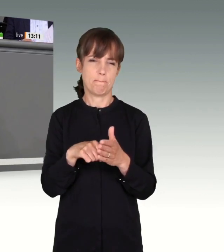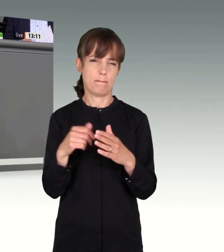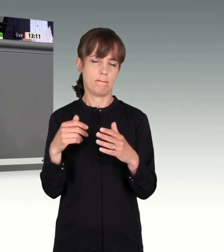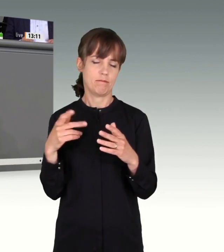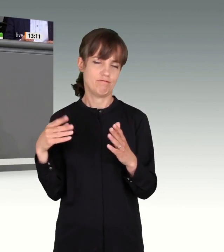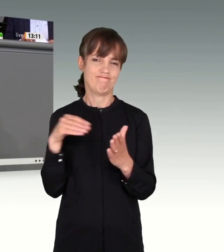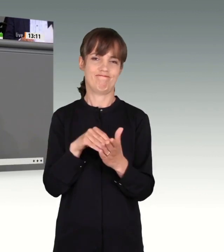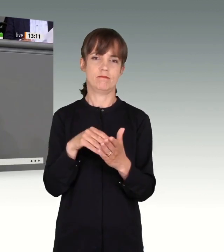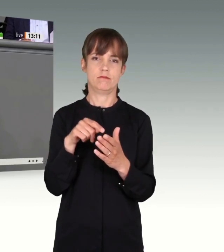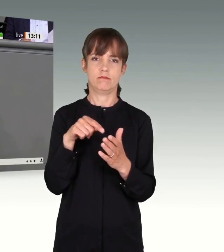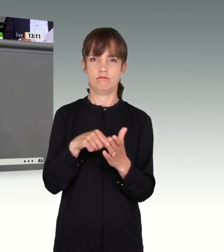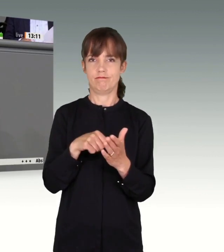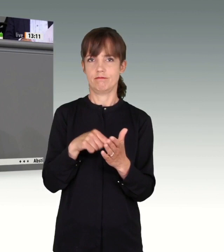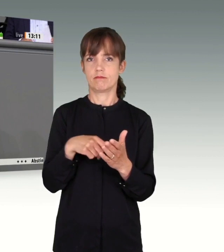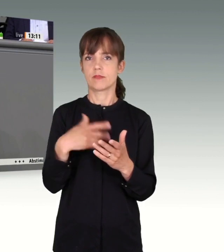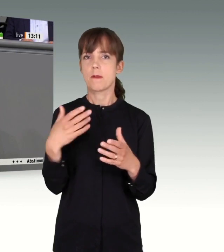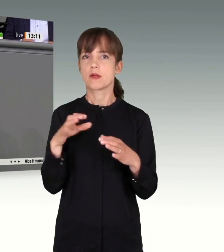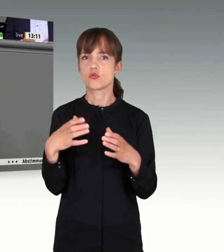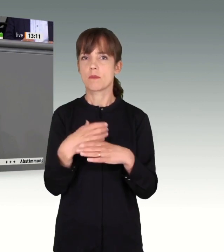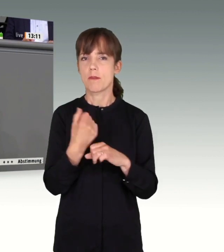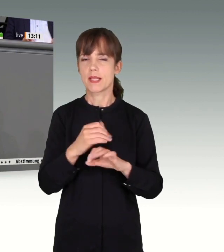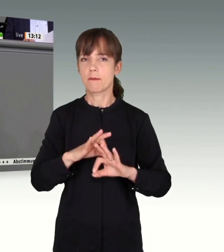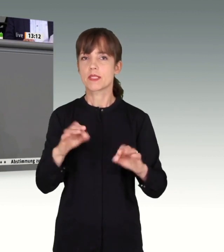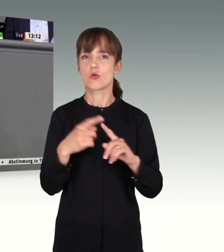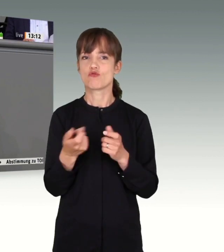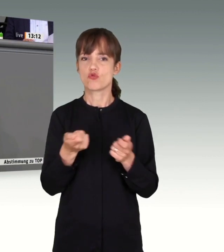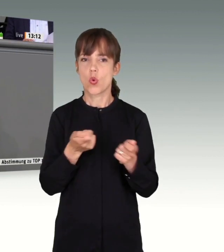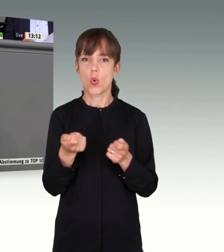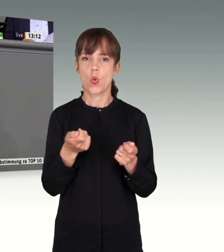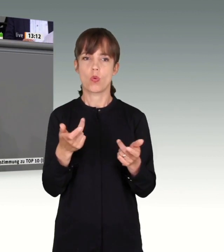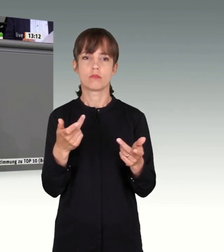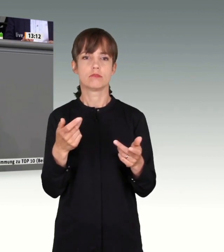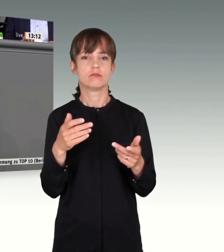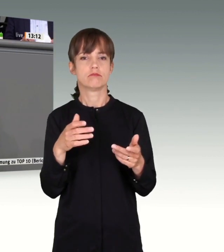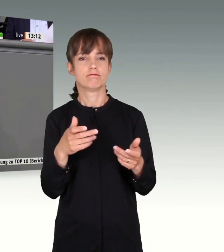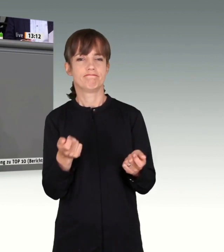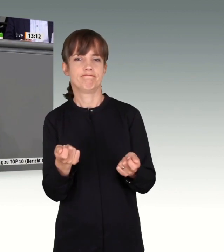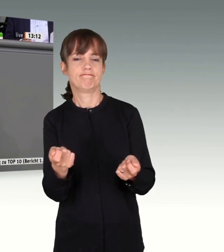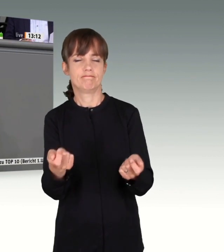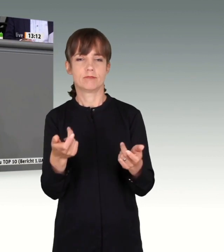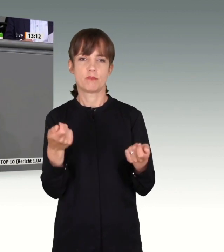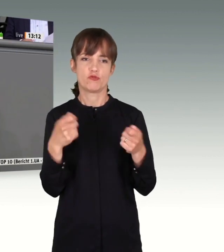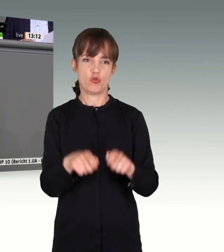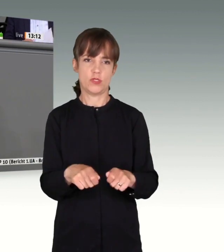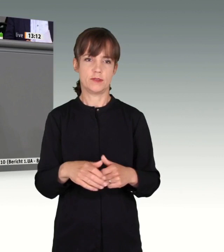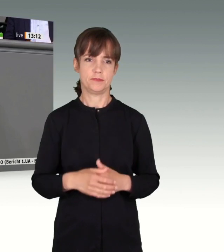dem dort eine bessere Zusammenarbeit und vor allem eine Steuerung, Protokollierung und Umsetzung beschlossen ist. Es hat sich aber